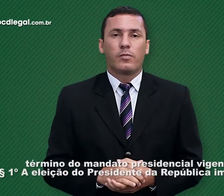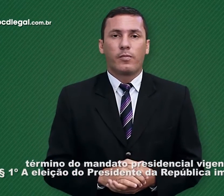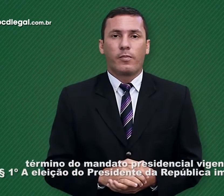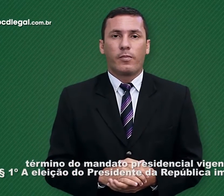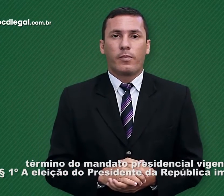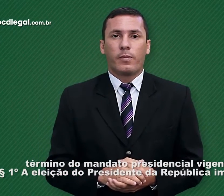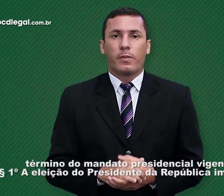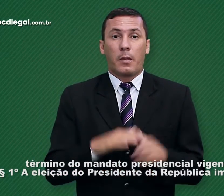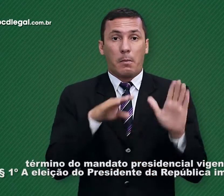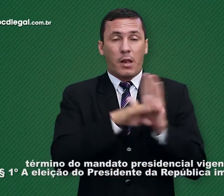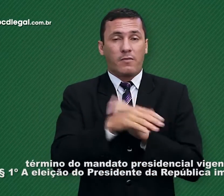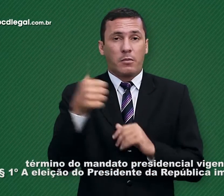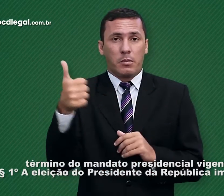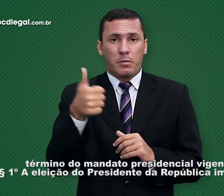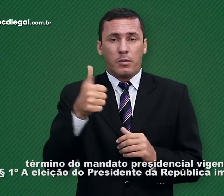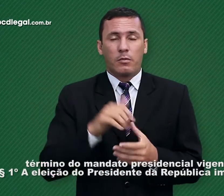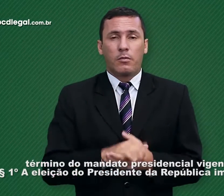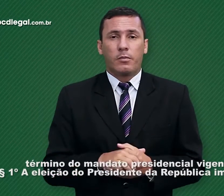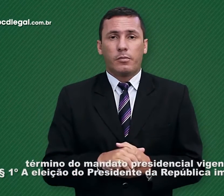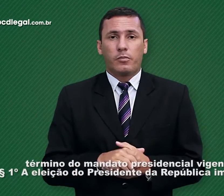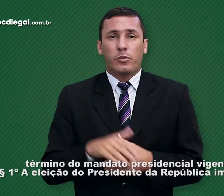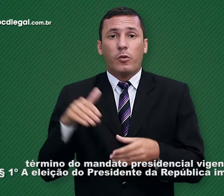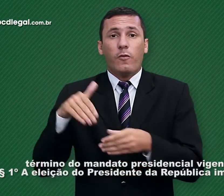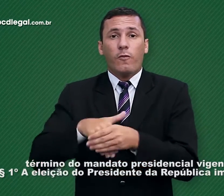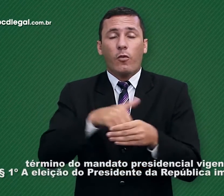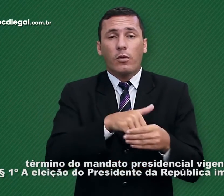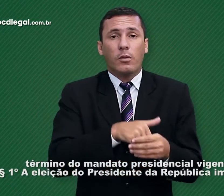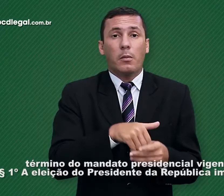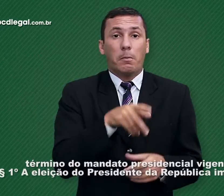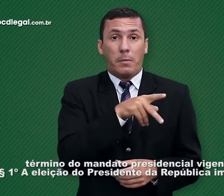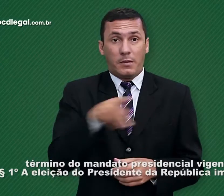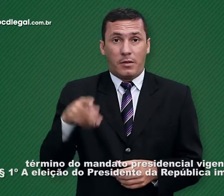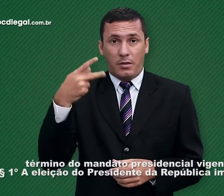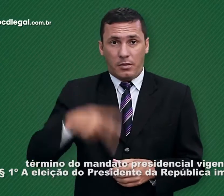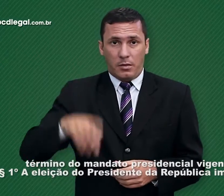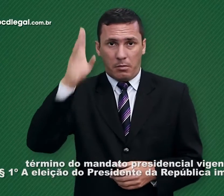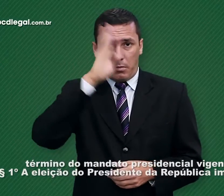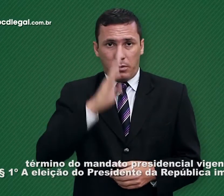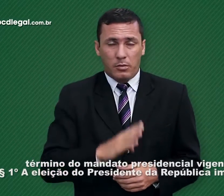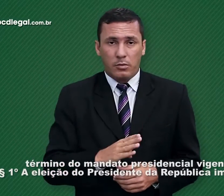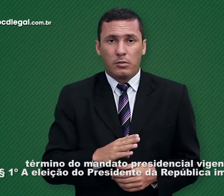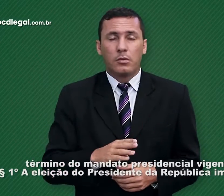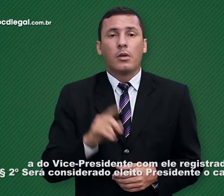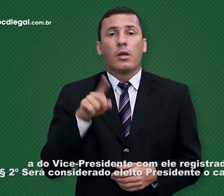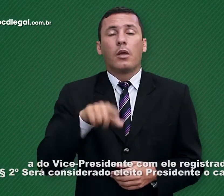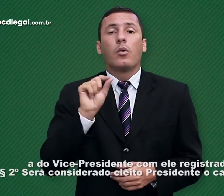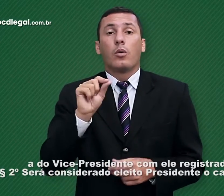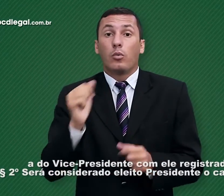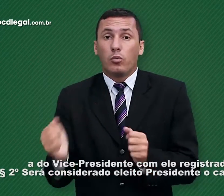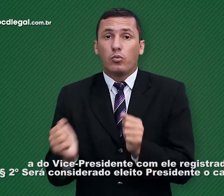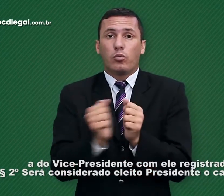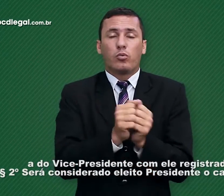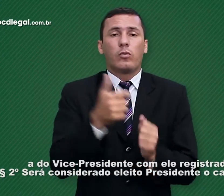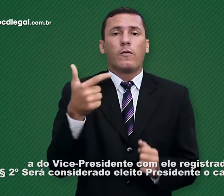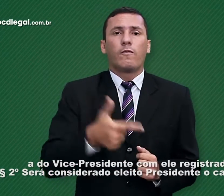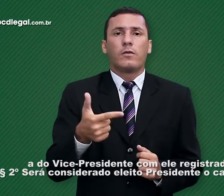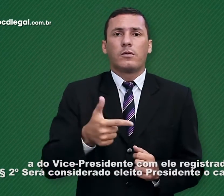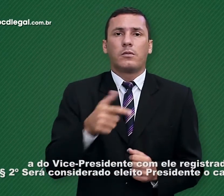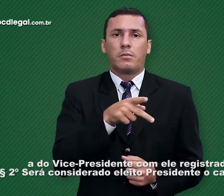Parágrafo 1º. A eleição do presidente da República importará a do vice-presidente com ele